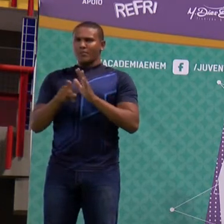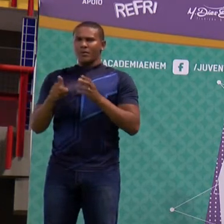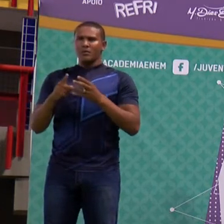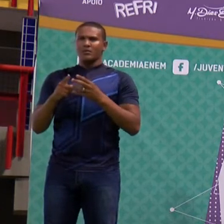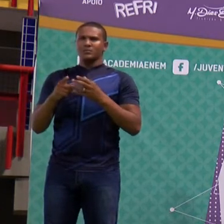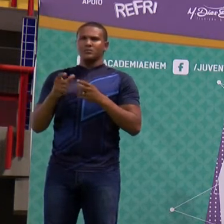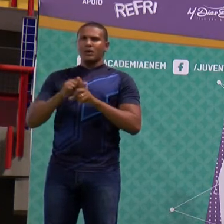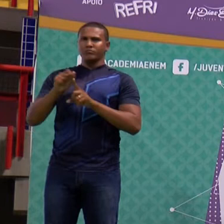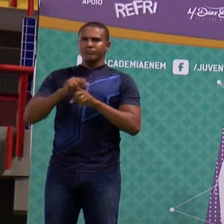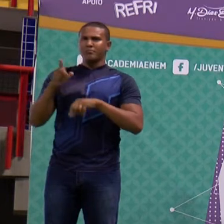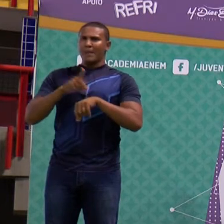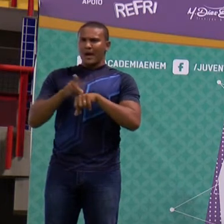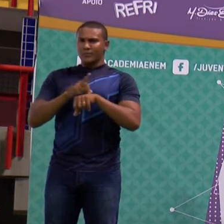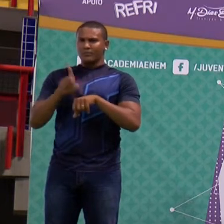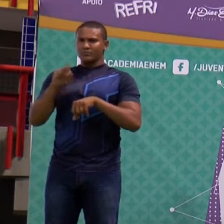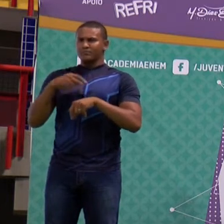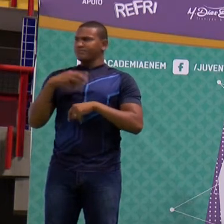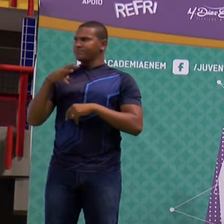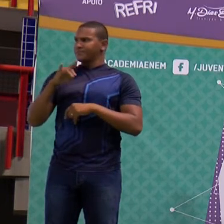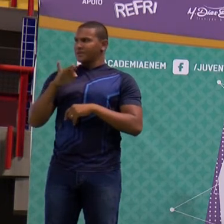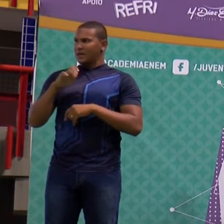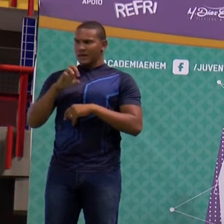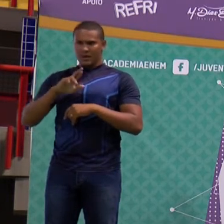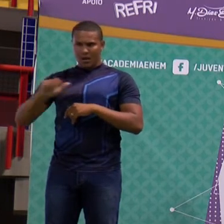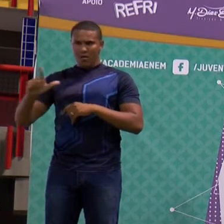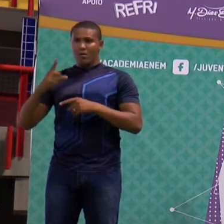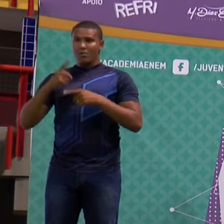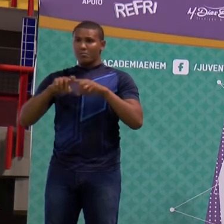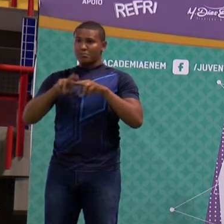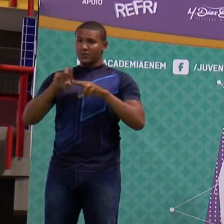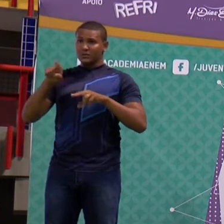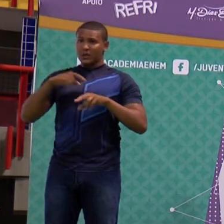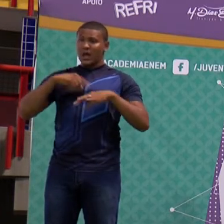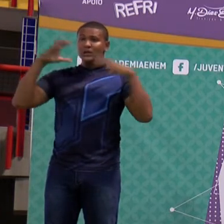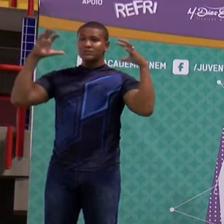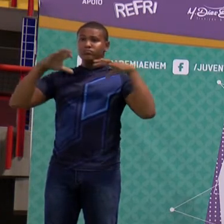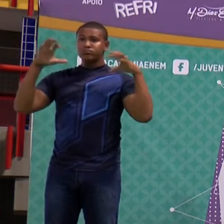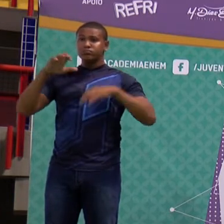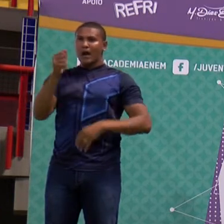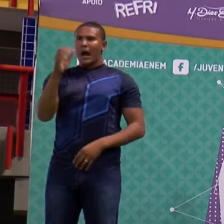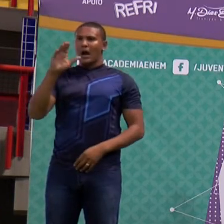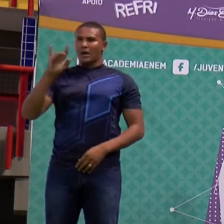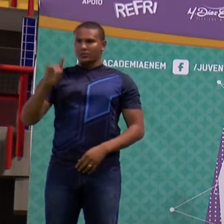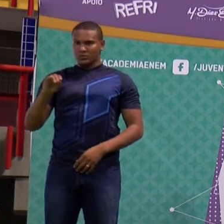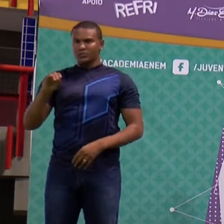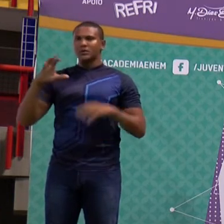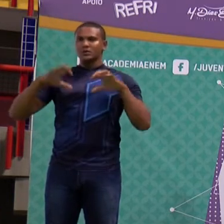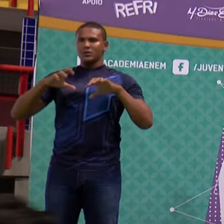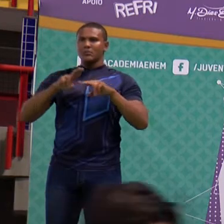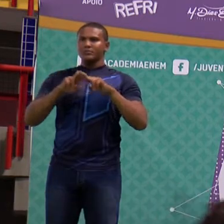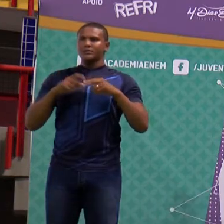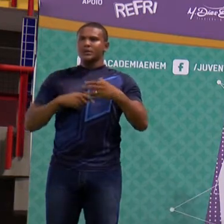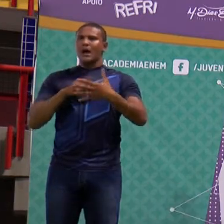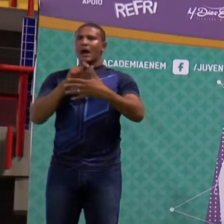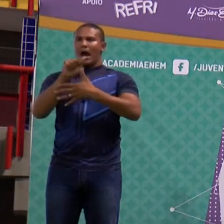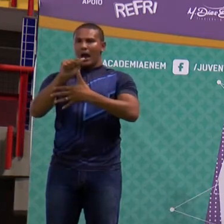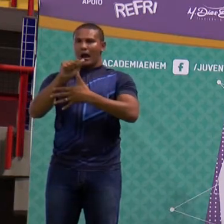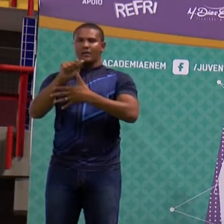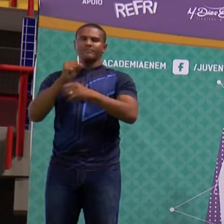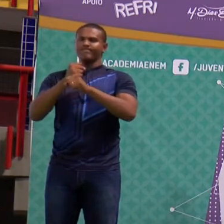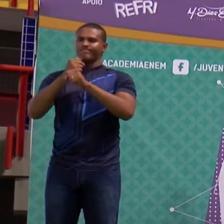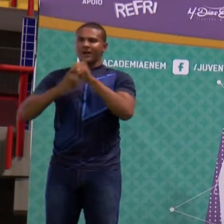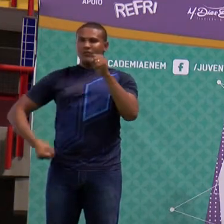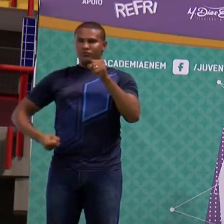nitroso vai estar mais relacionado o quê? Ao mecanismo da chuva ácida. Ok? Então, esse item A, ele está falso.